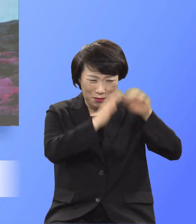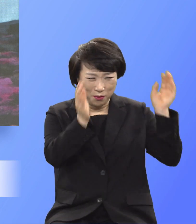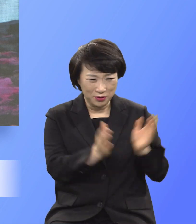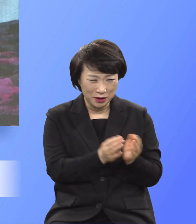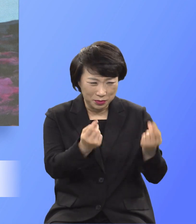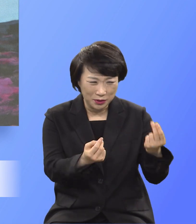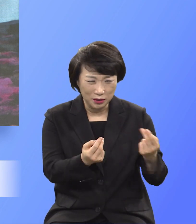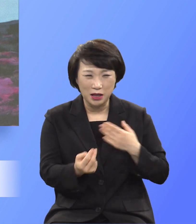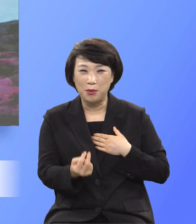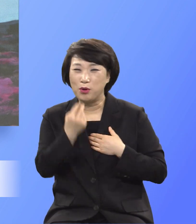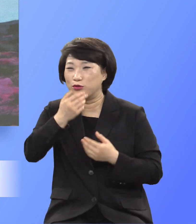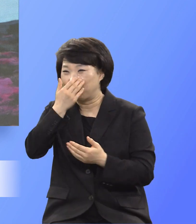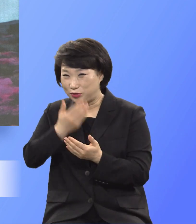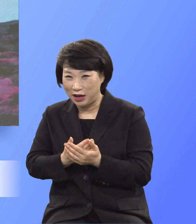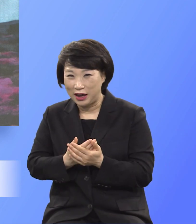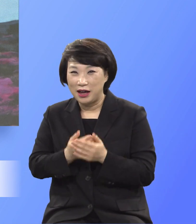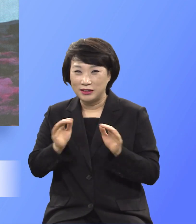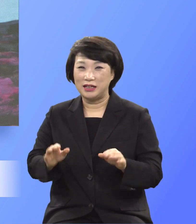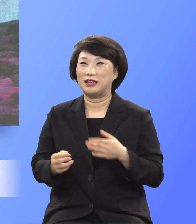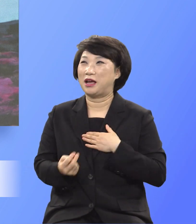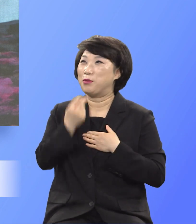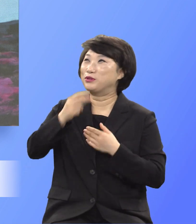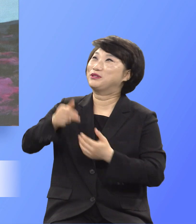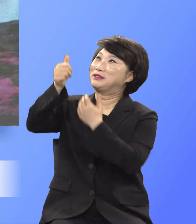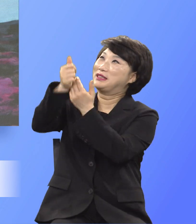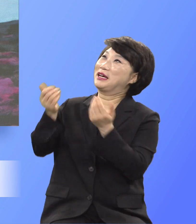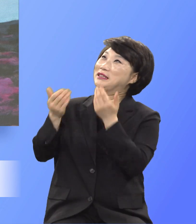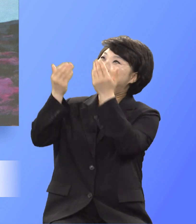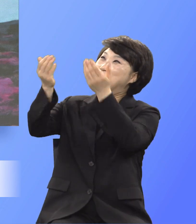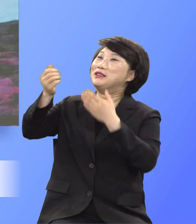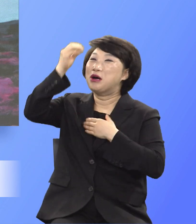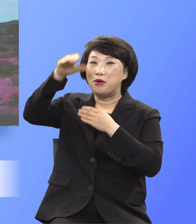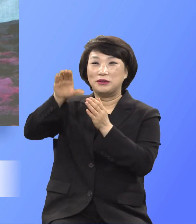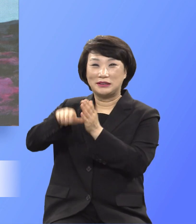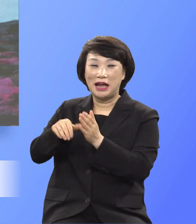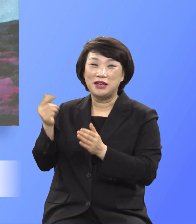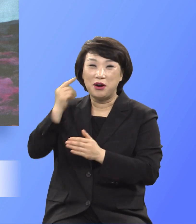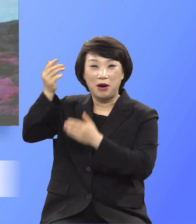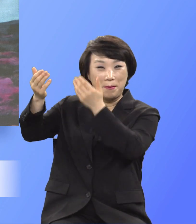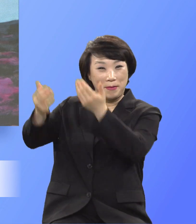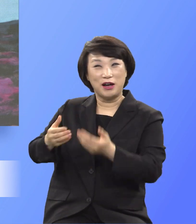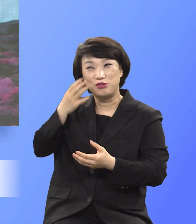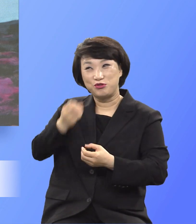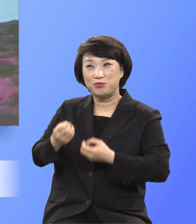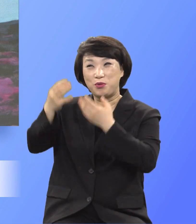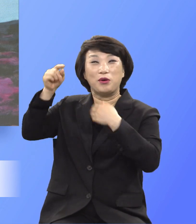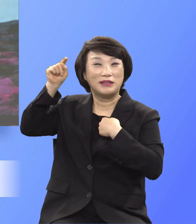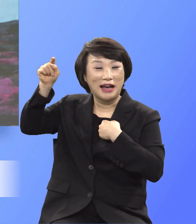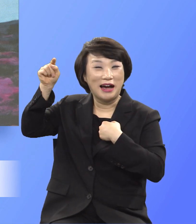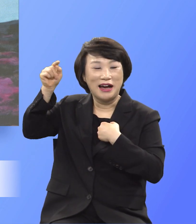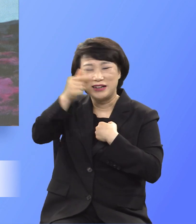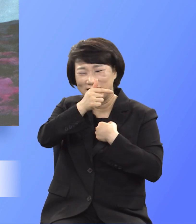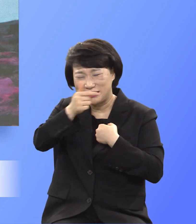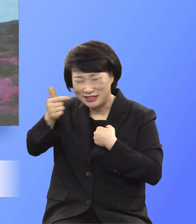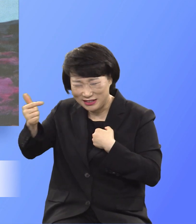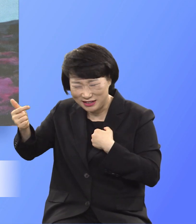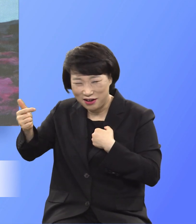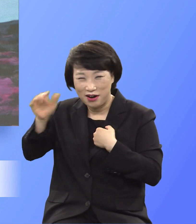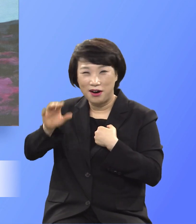목숨은 주님께 드려 영혼의 때 영광을 얻는 축복은 위대하고 다시 사는 축복이